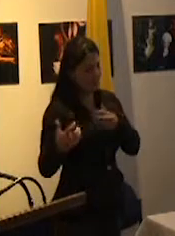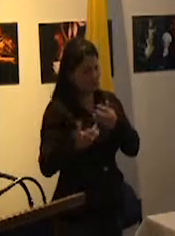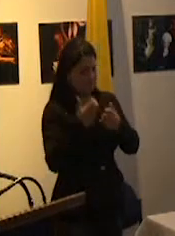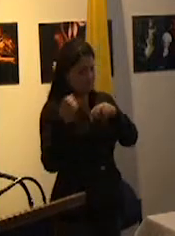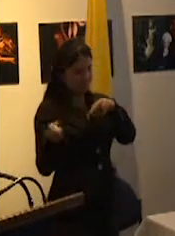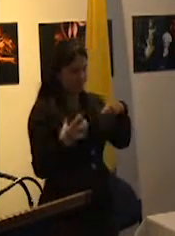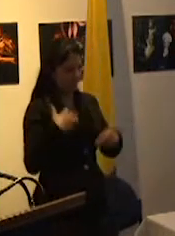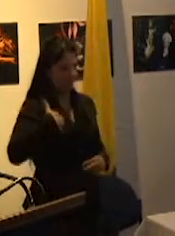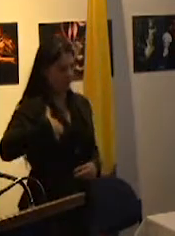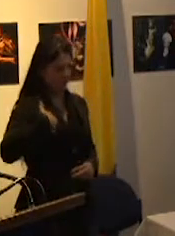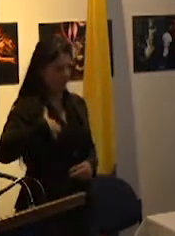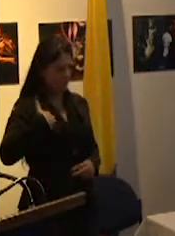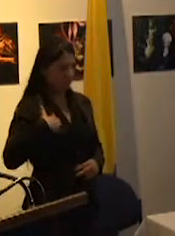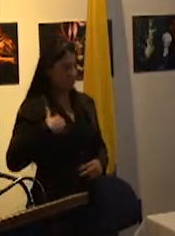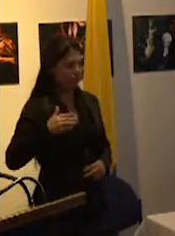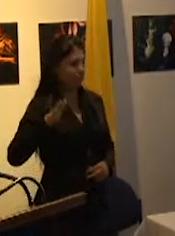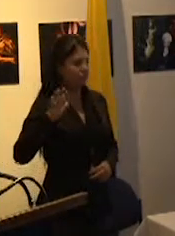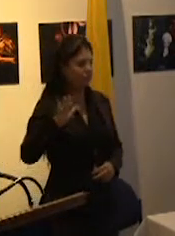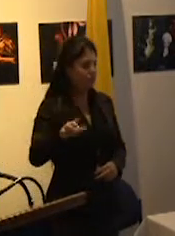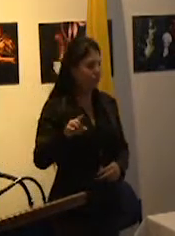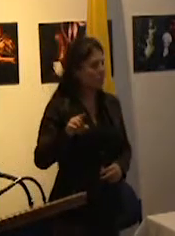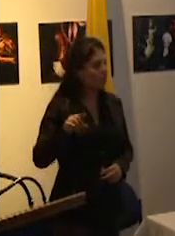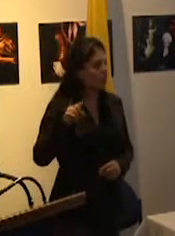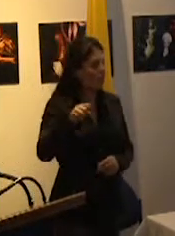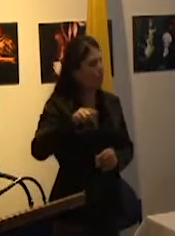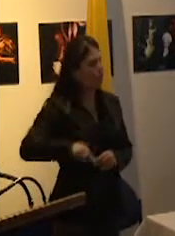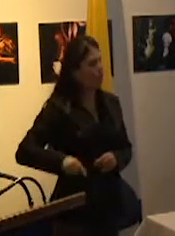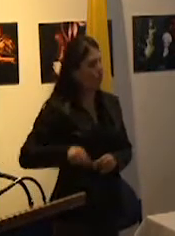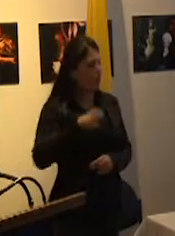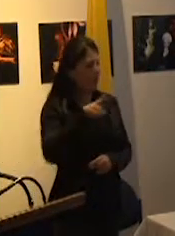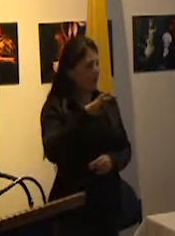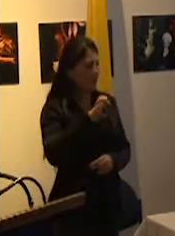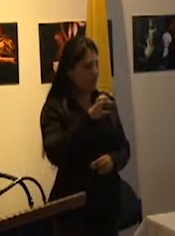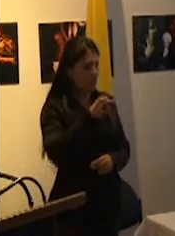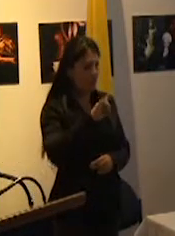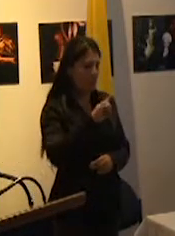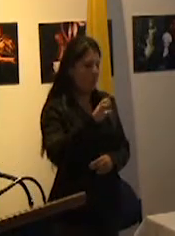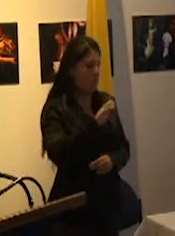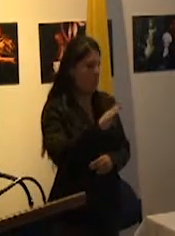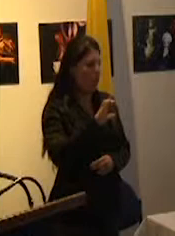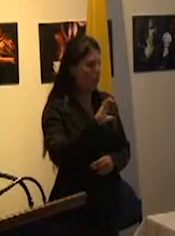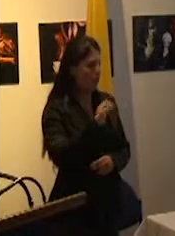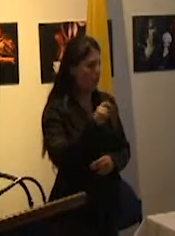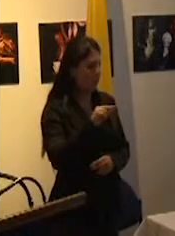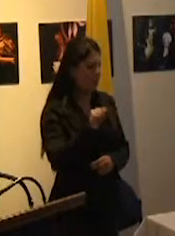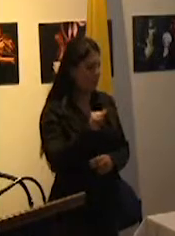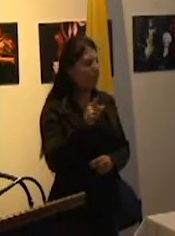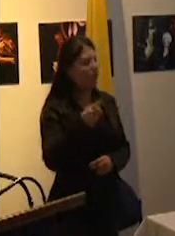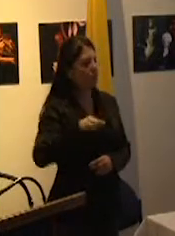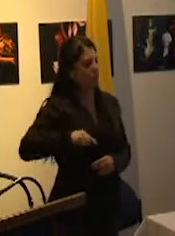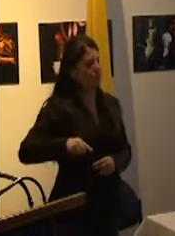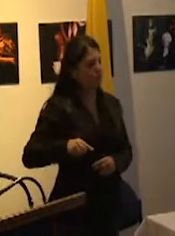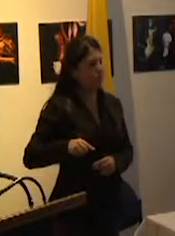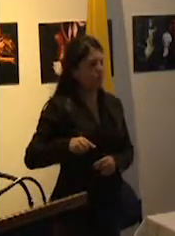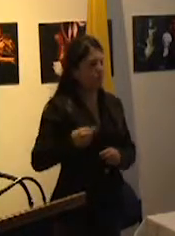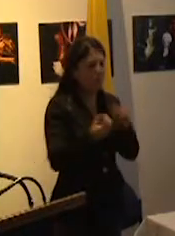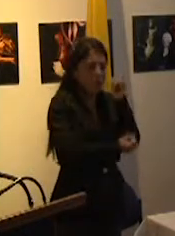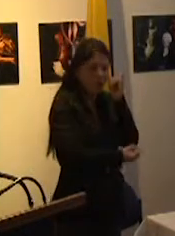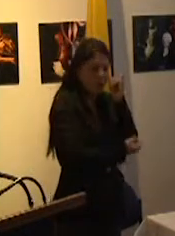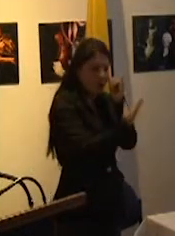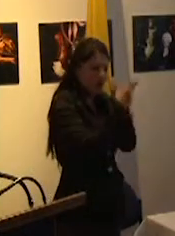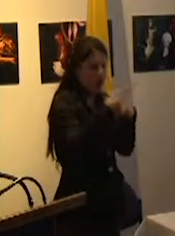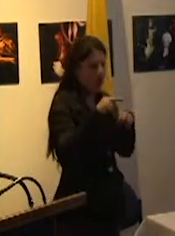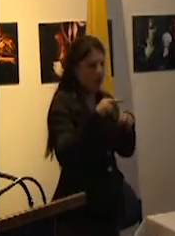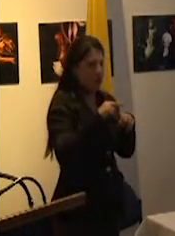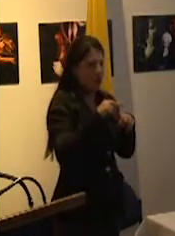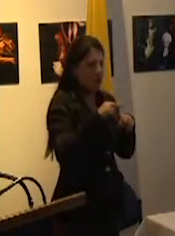es tributario de la escuela republicana y de la pedagogía normalista. La política